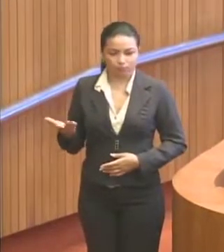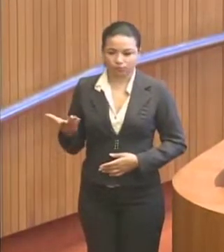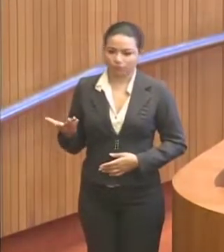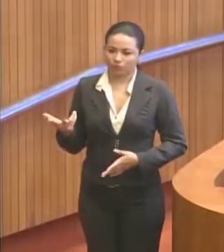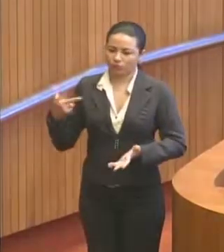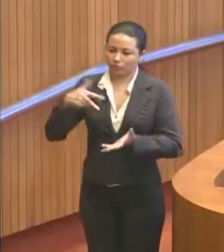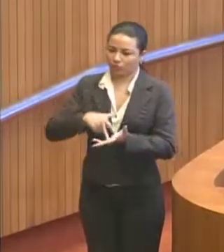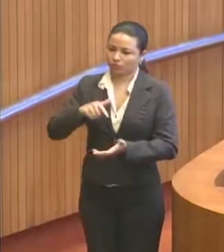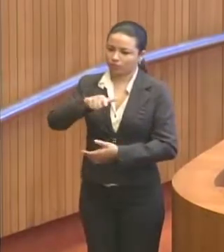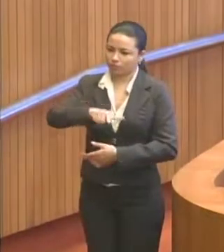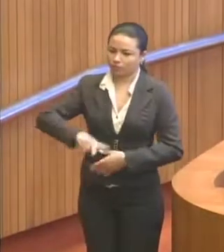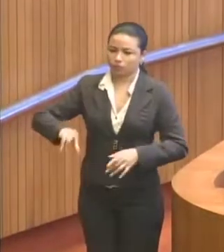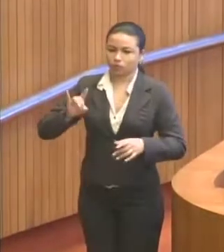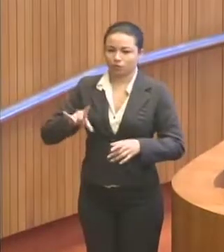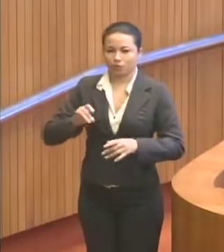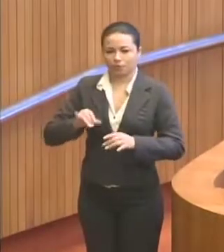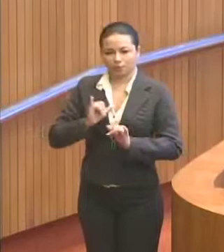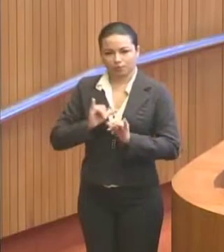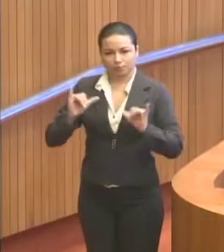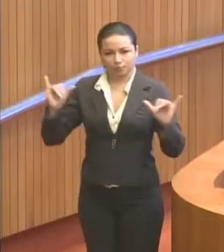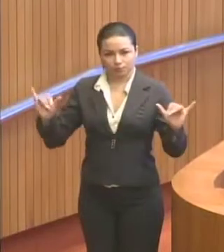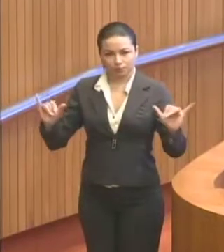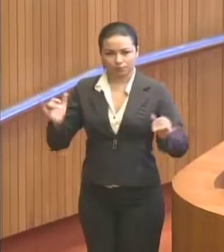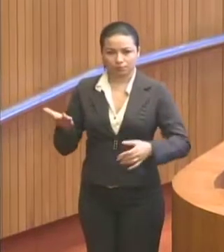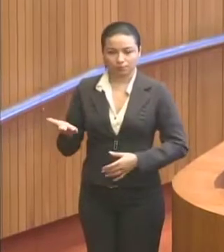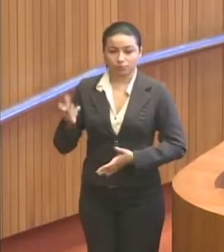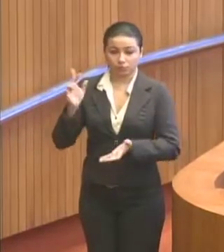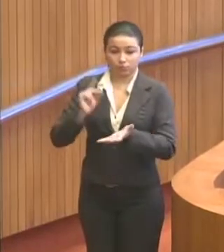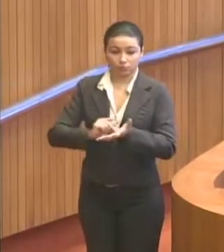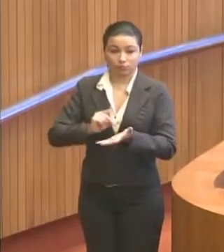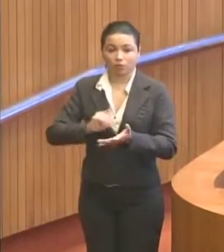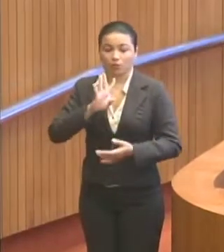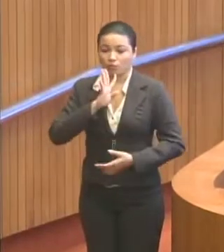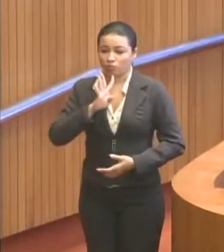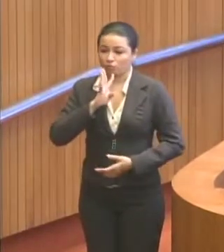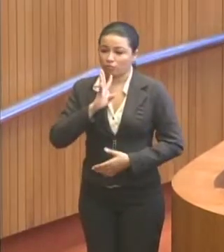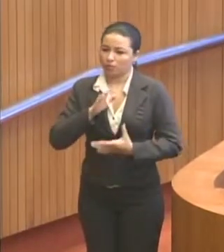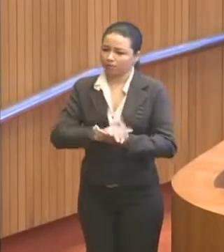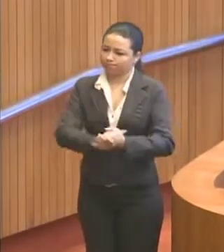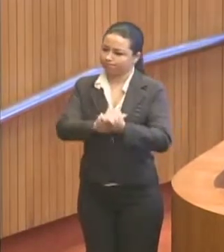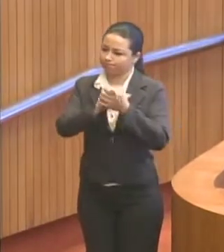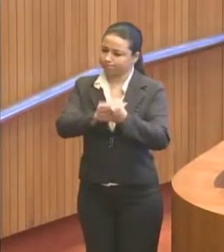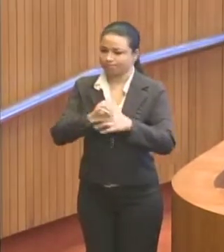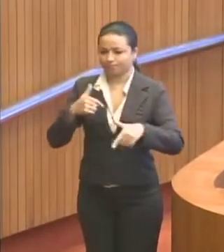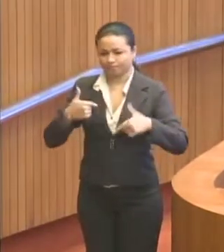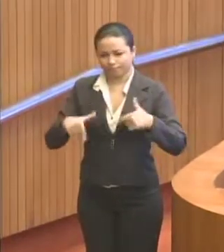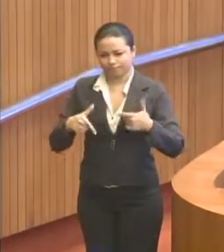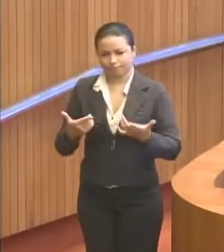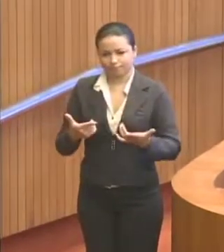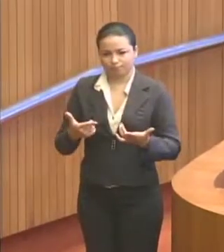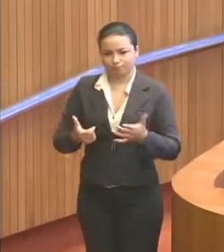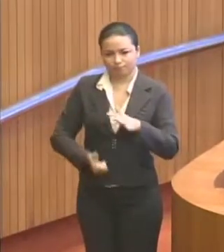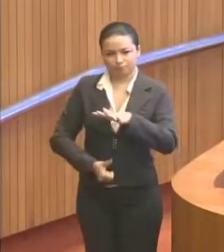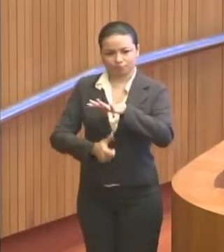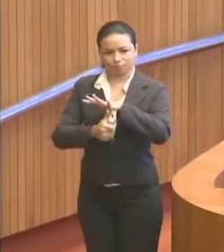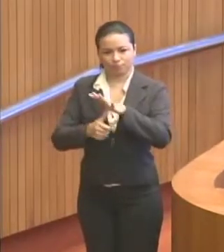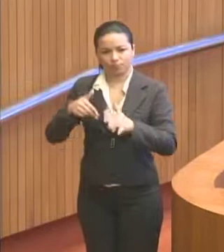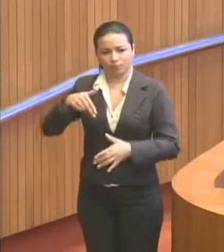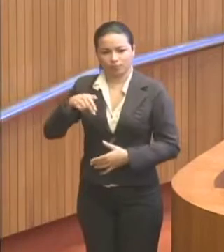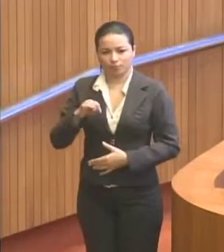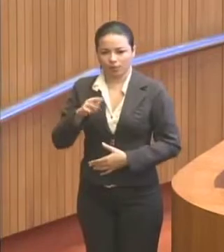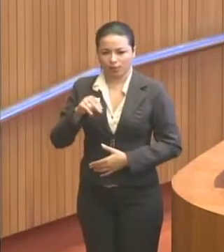uma vez a tribuna apenas para registrar e, na verdade, reconhecer e parabenizar o trabalho do reitor Natalino